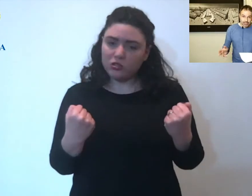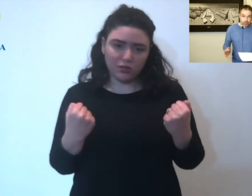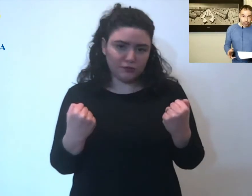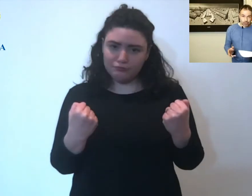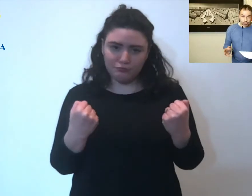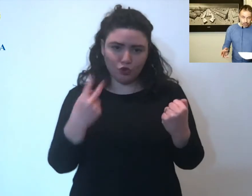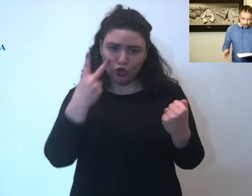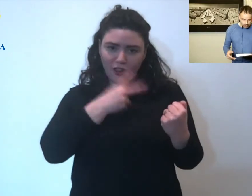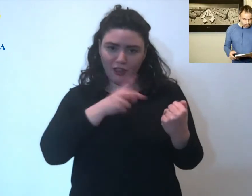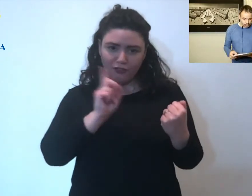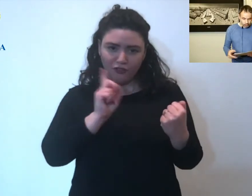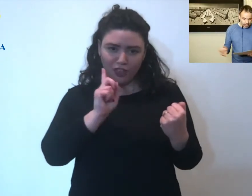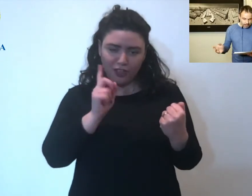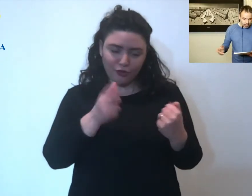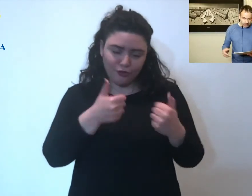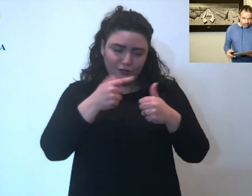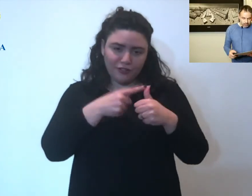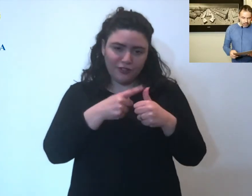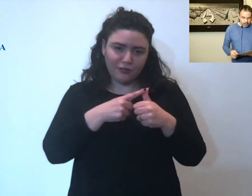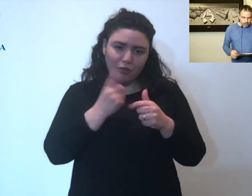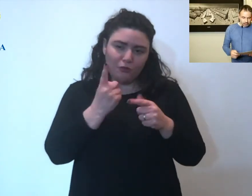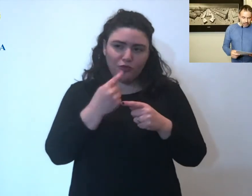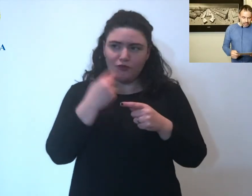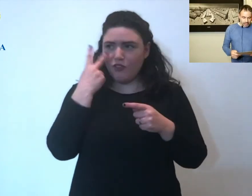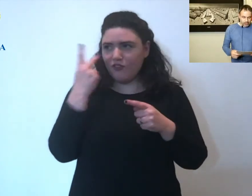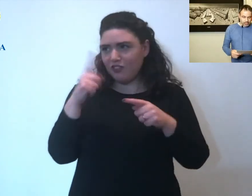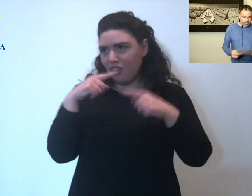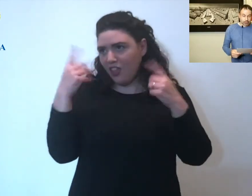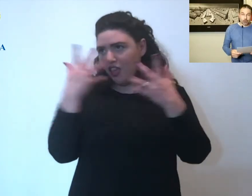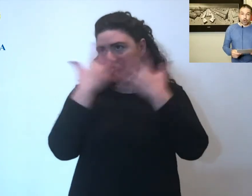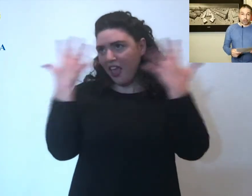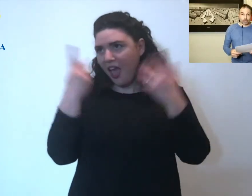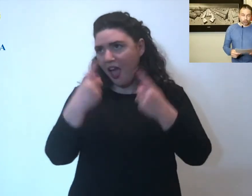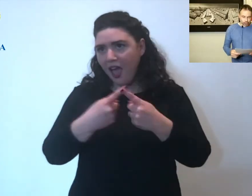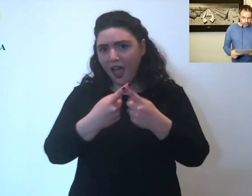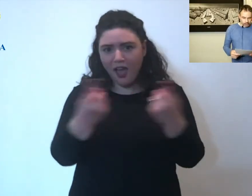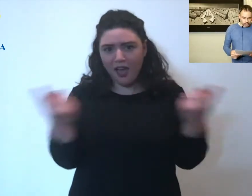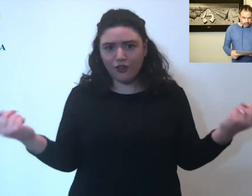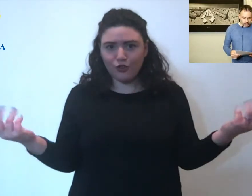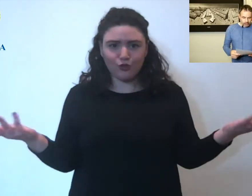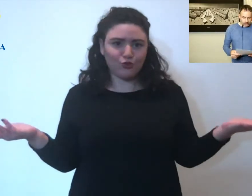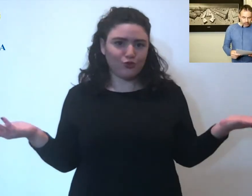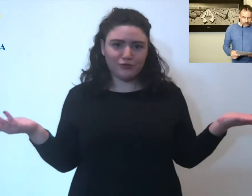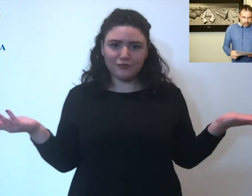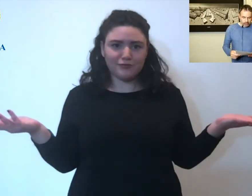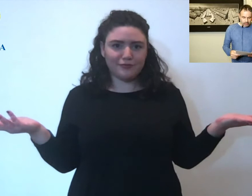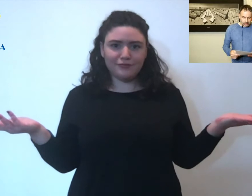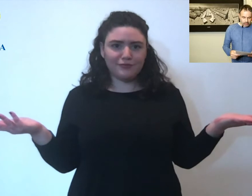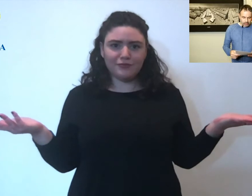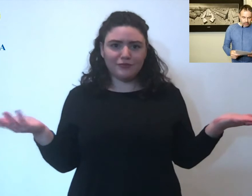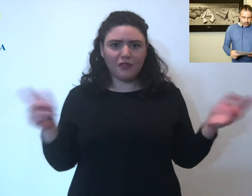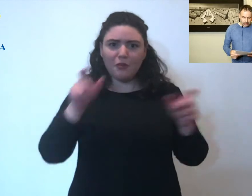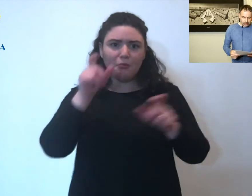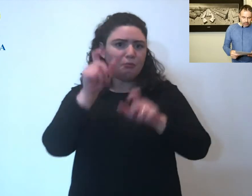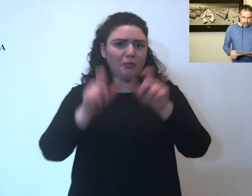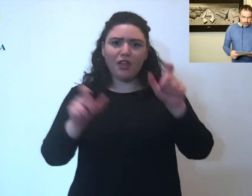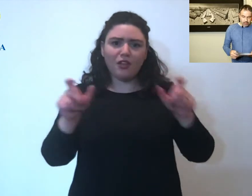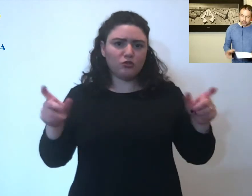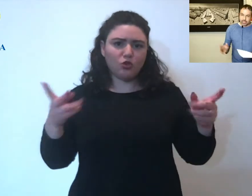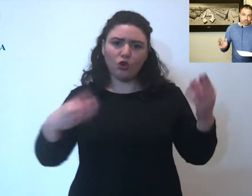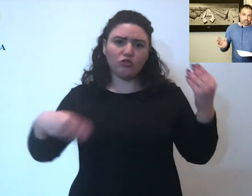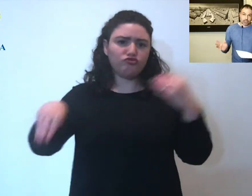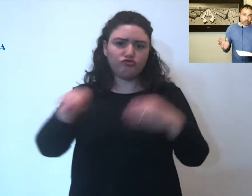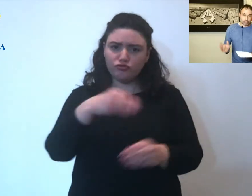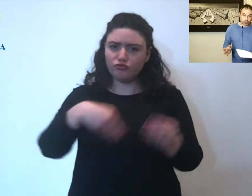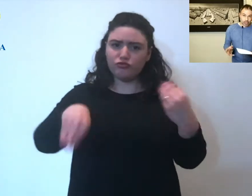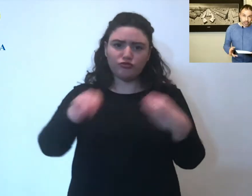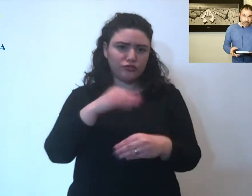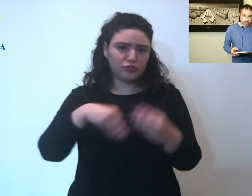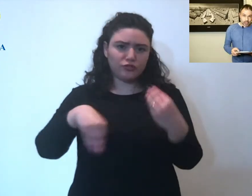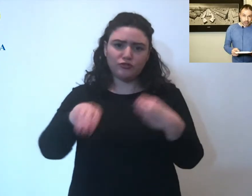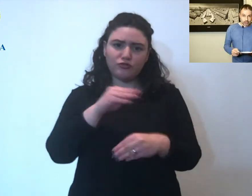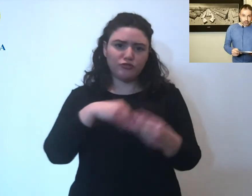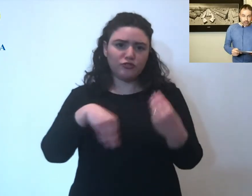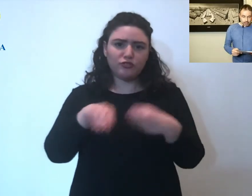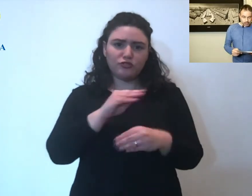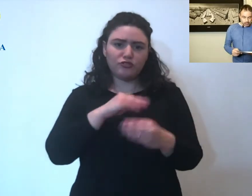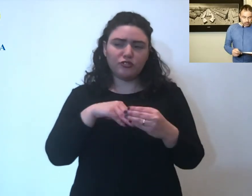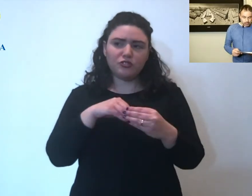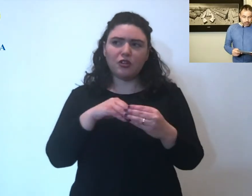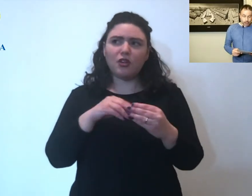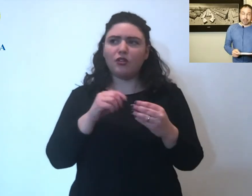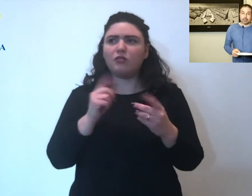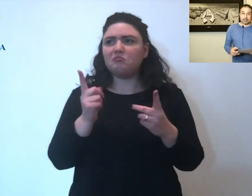tutti a casa, questo è un tema perché ce ne siamo accorti tutti, sta girando più gente,